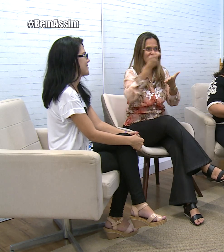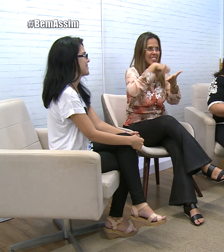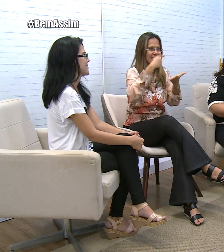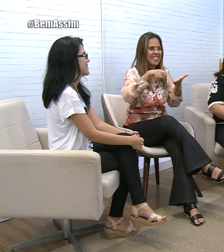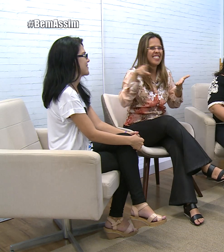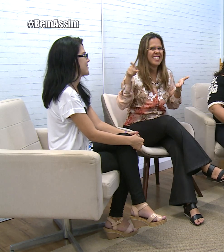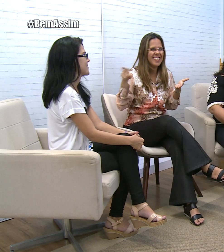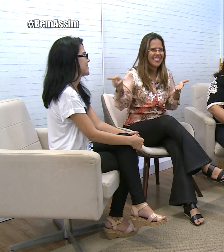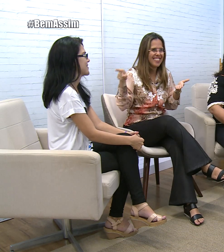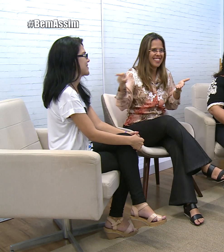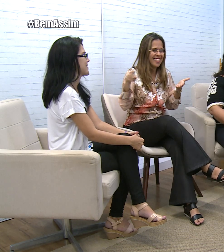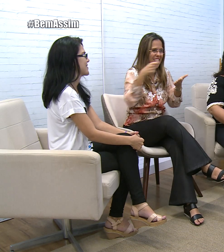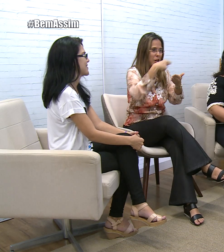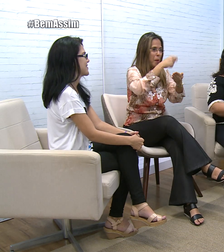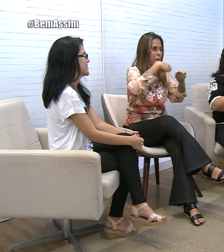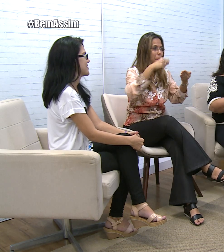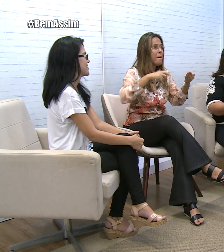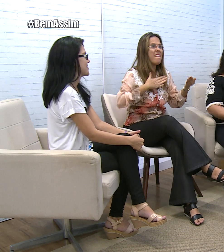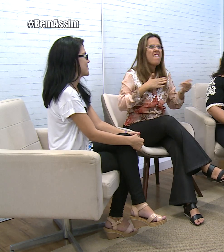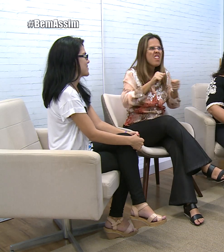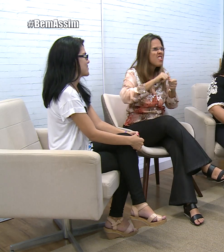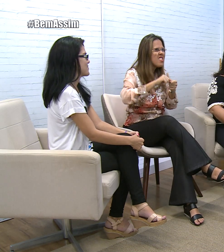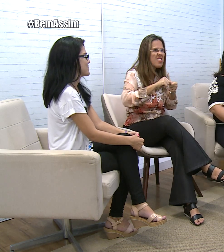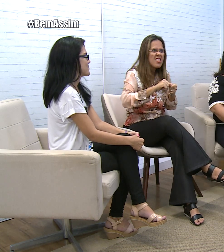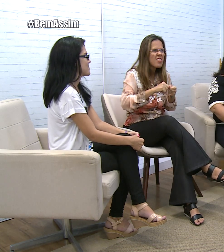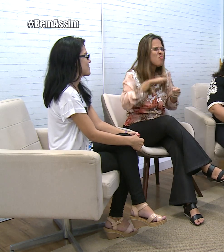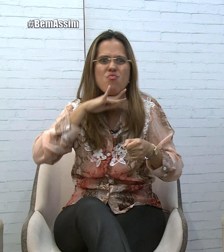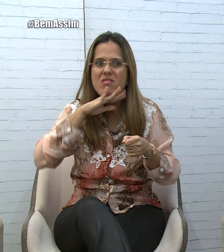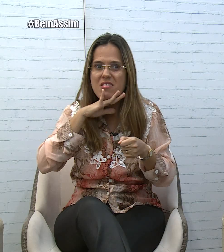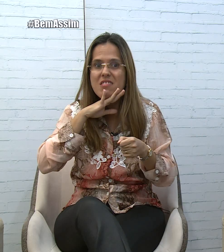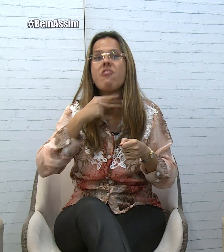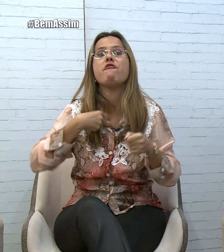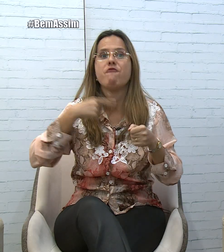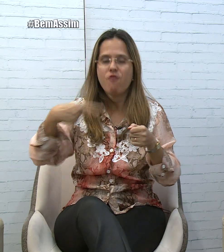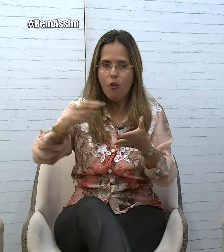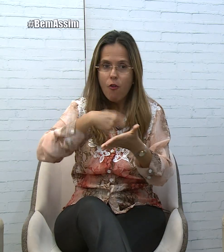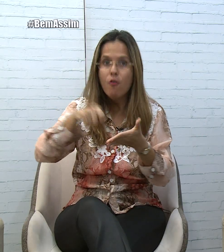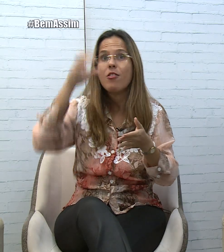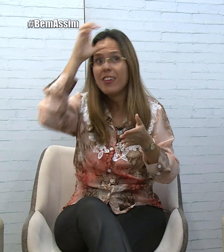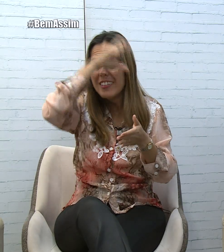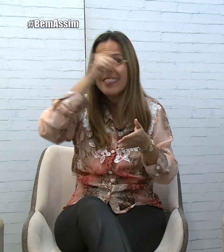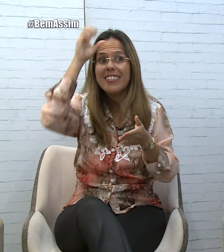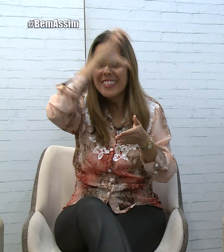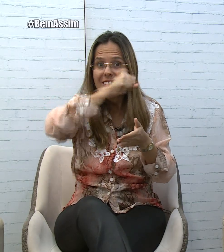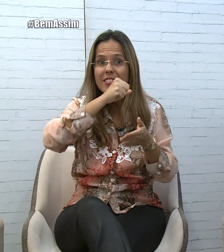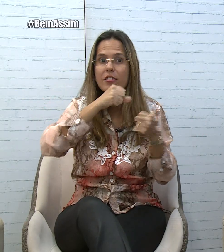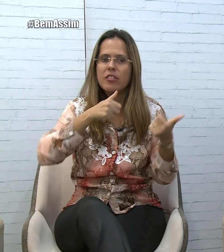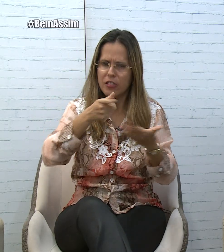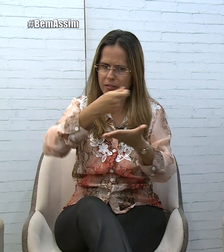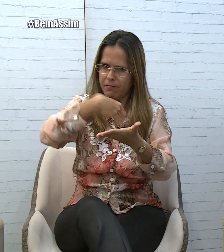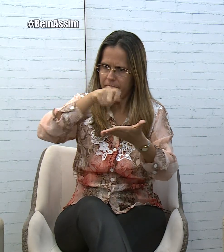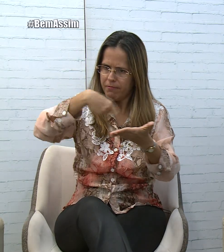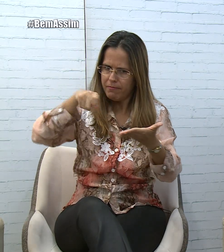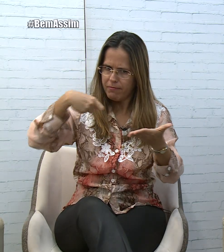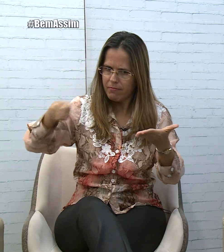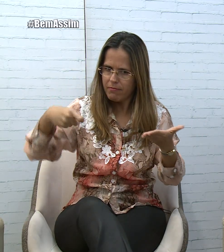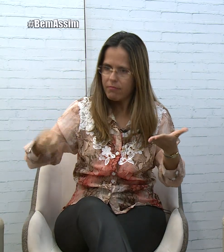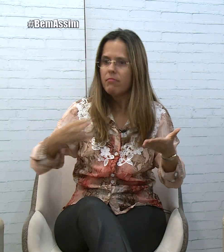E aí, na hora da escrita, ela fez, mas eu vou escrever. Se vai, eu vou compreender. E ela escreveu, escreveu da forma dela, né?